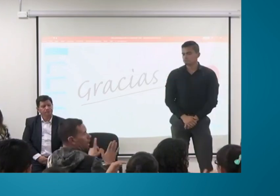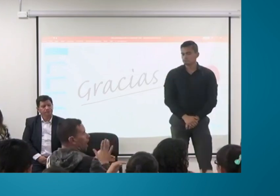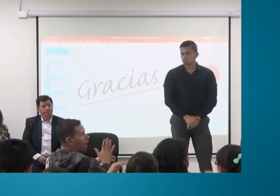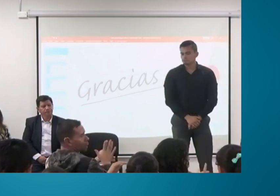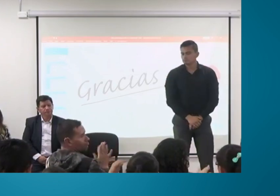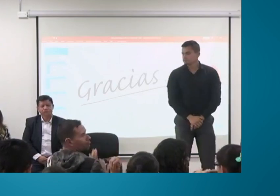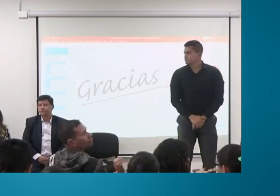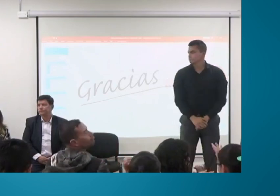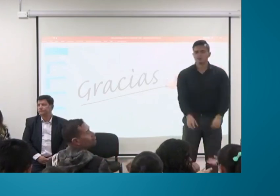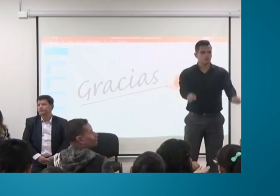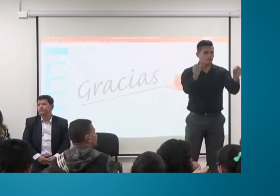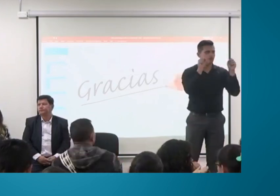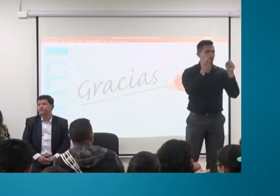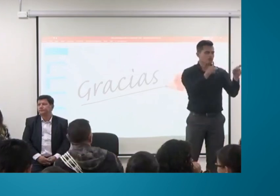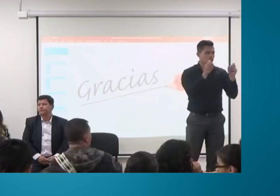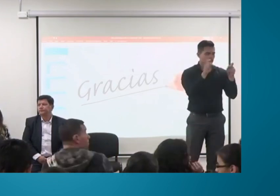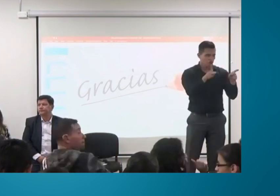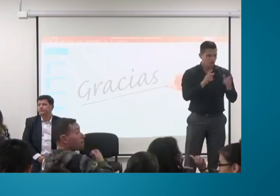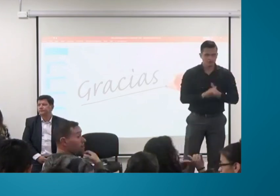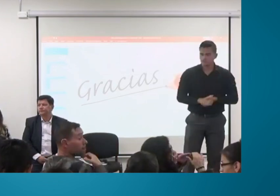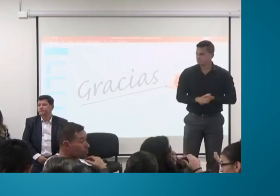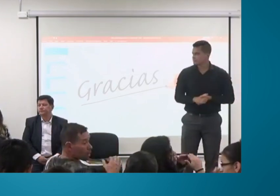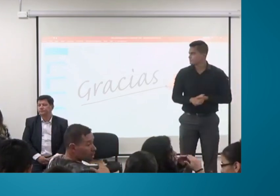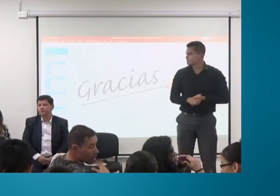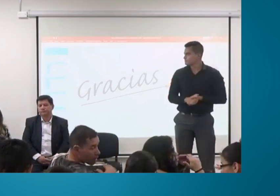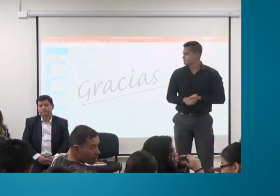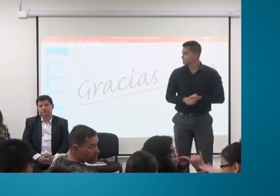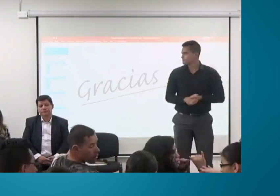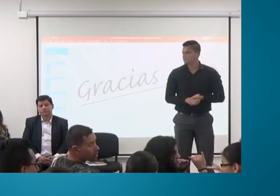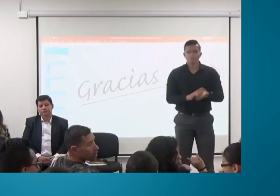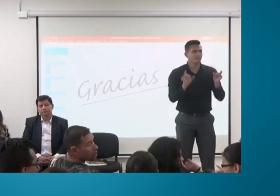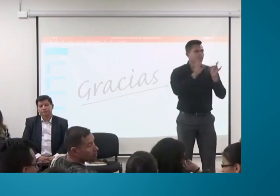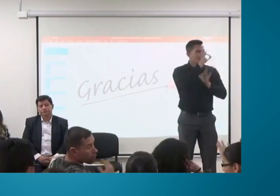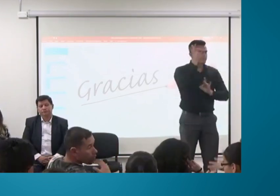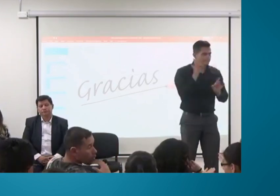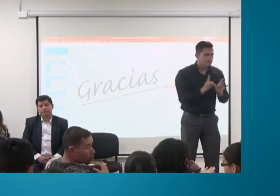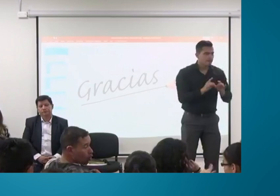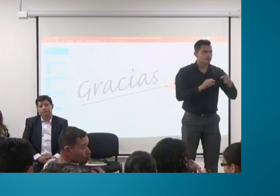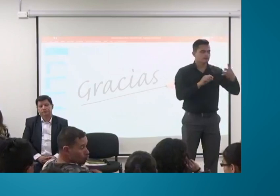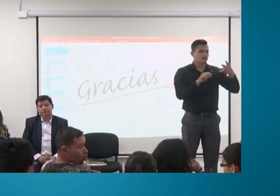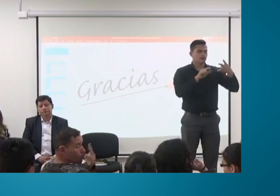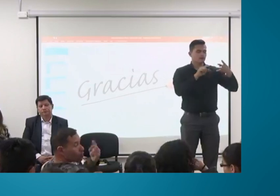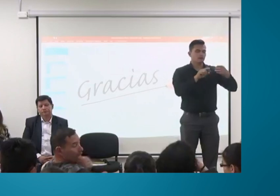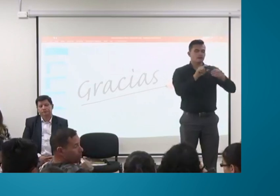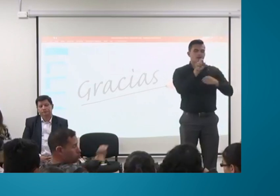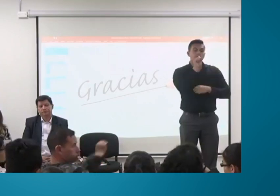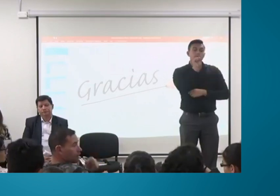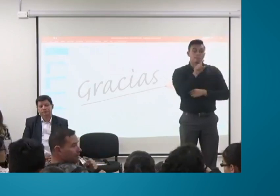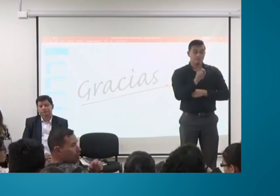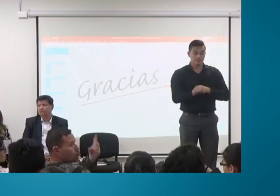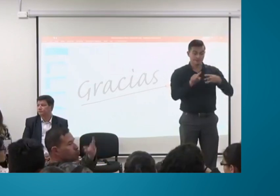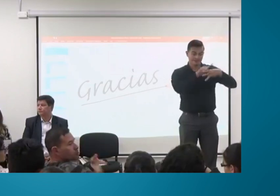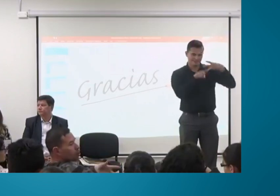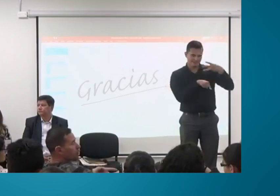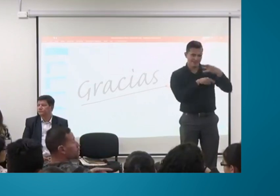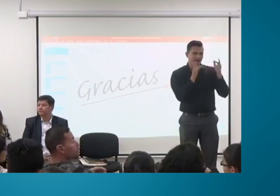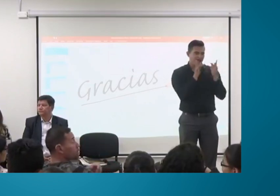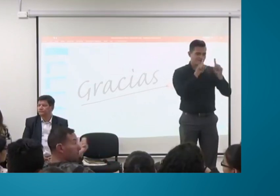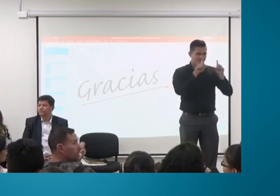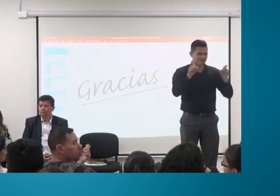Perfecto. Vamos a pasar a otras tres preguntas que están relacionadas con el certificado de discapacidad.